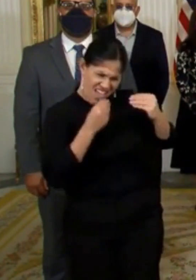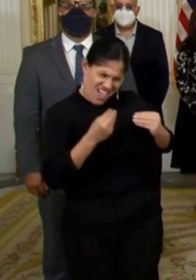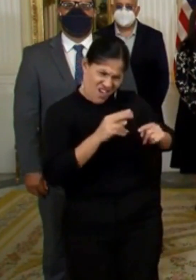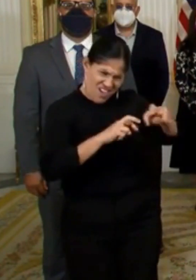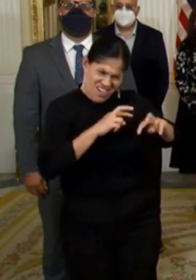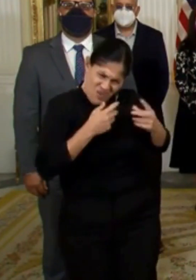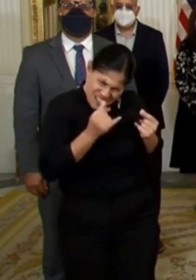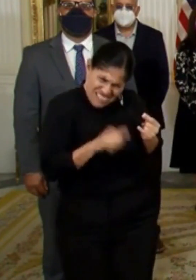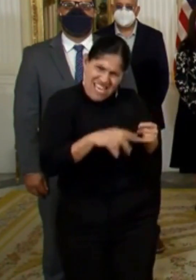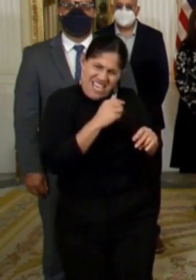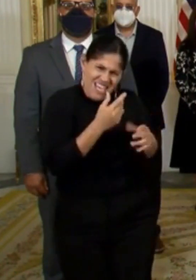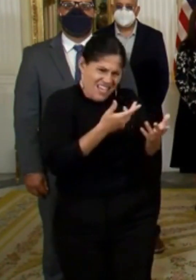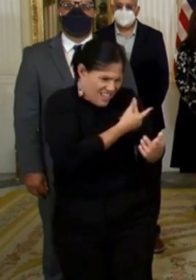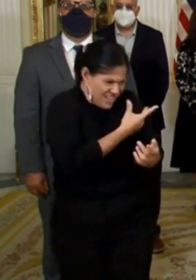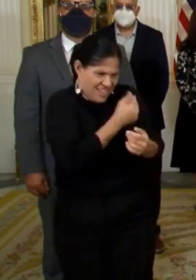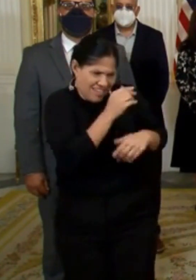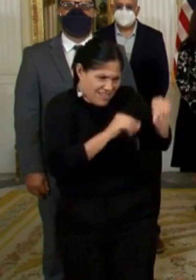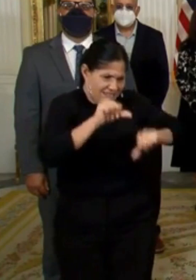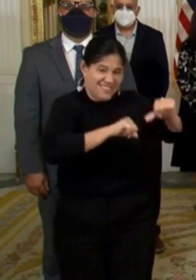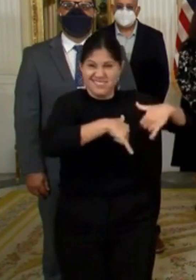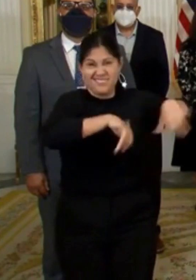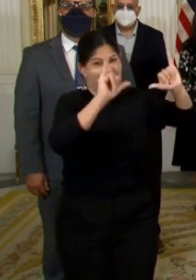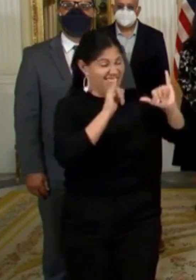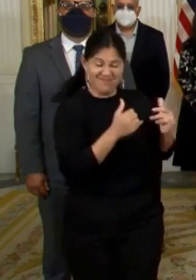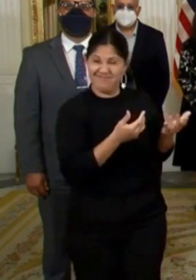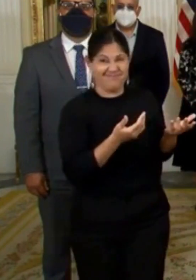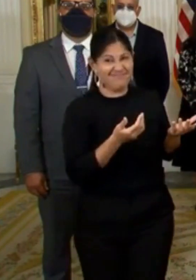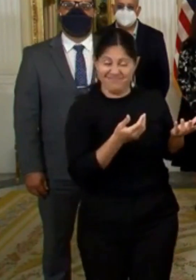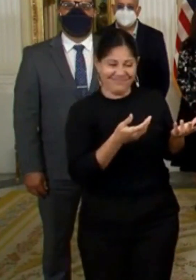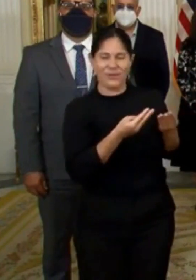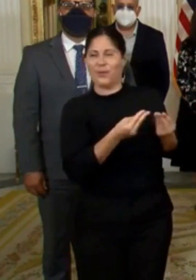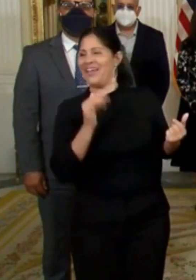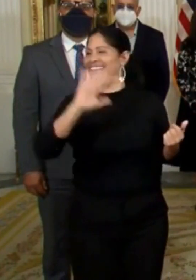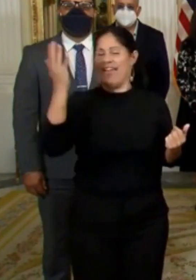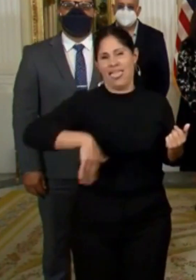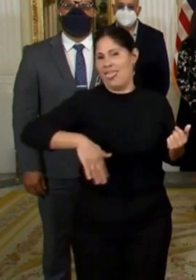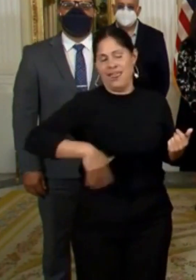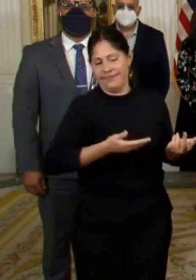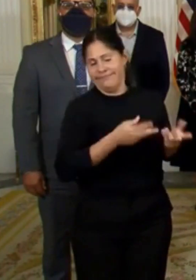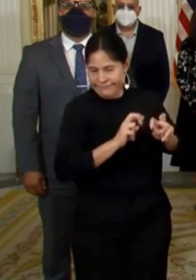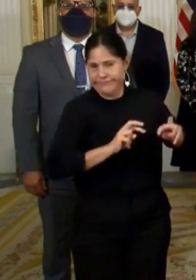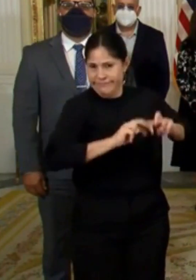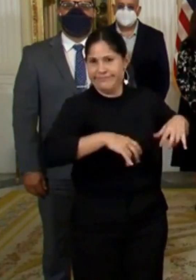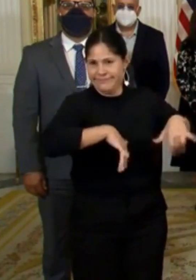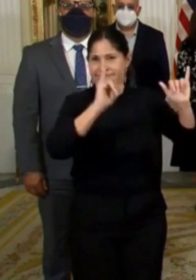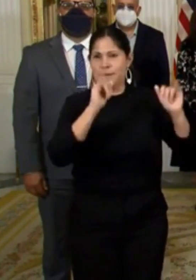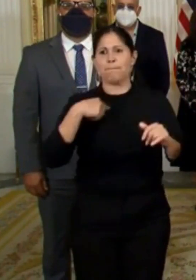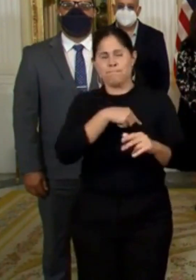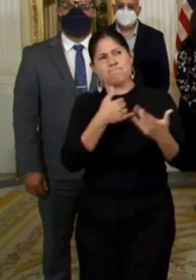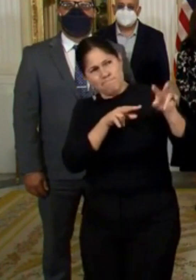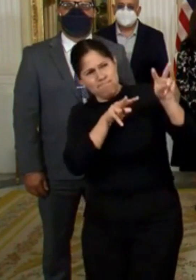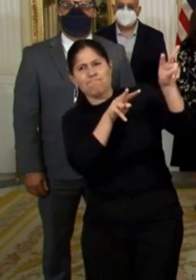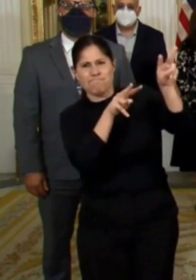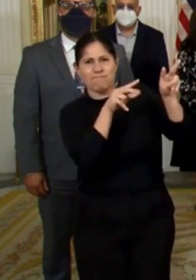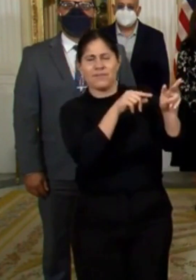la vacuna o tratamiento que elimine este mal. Mientras tanto, hay que tener la esperanza trazada